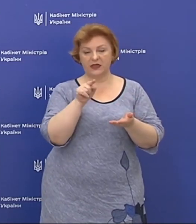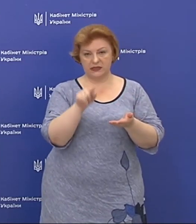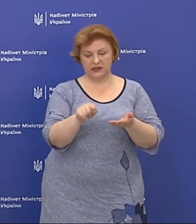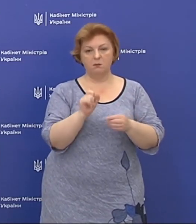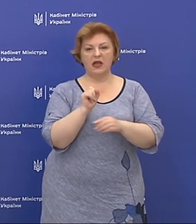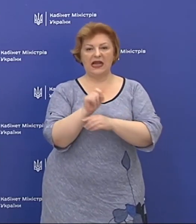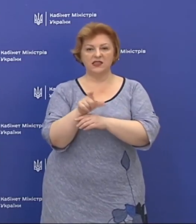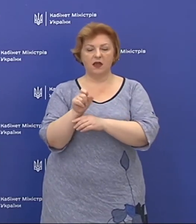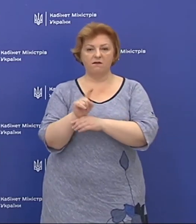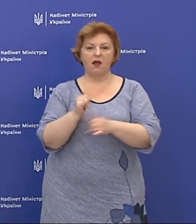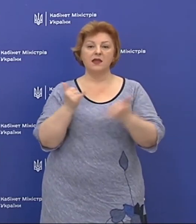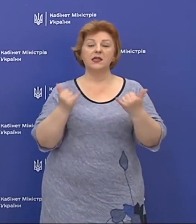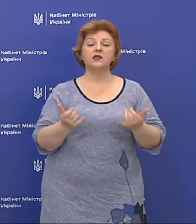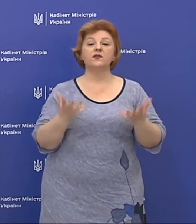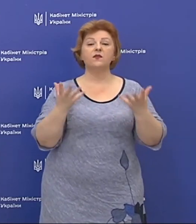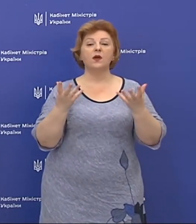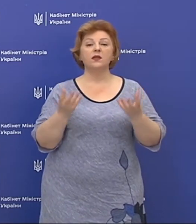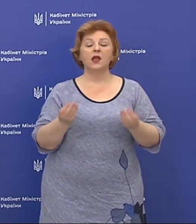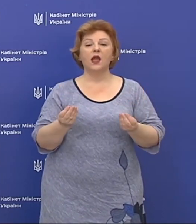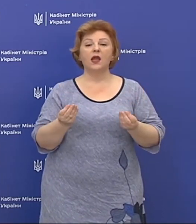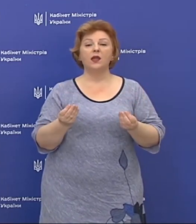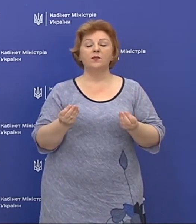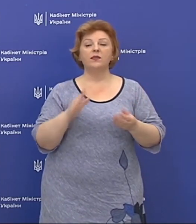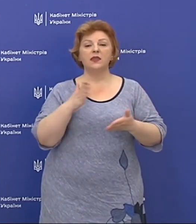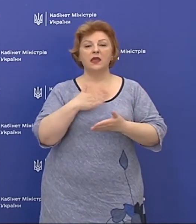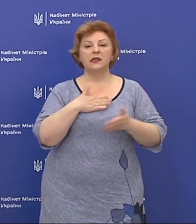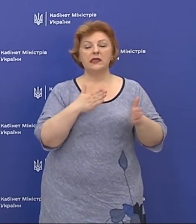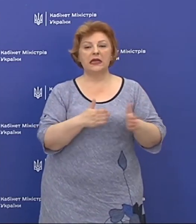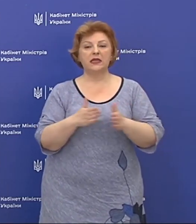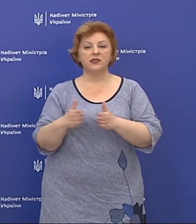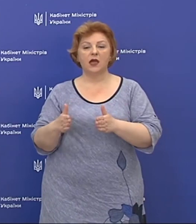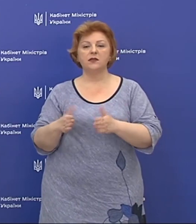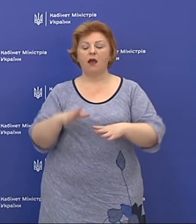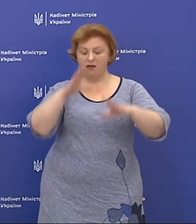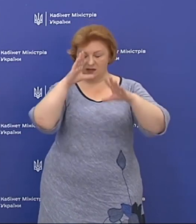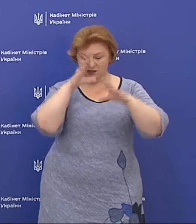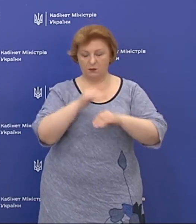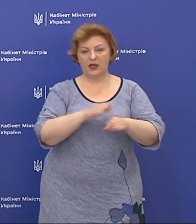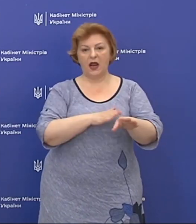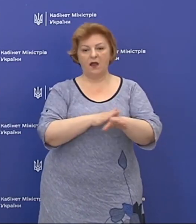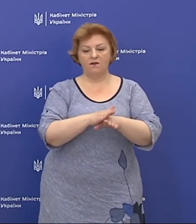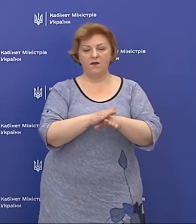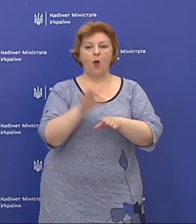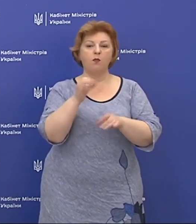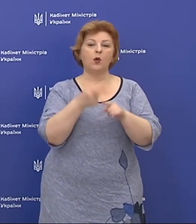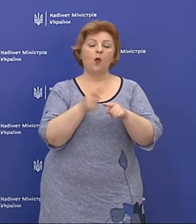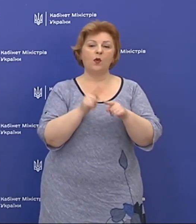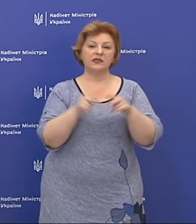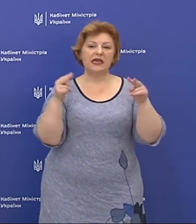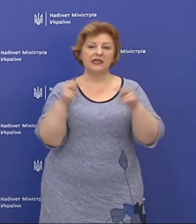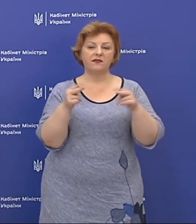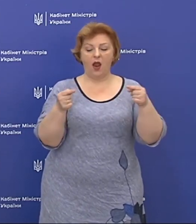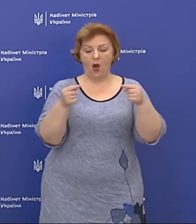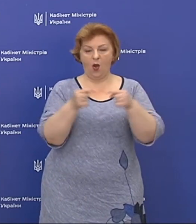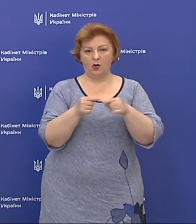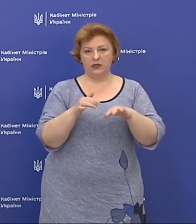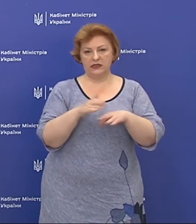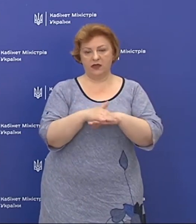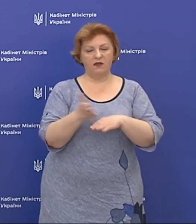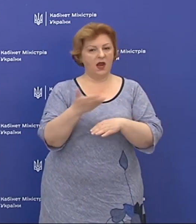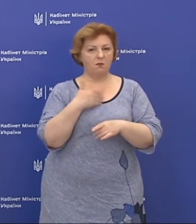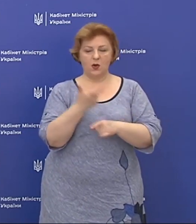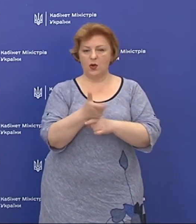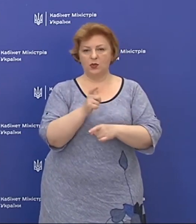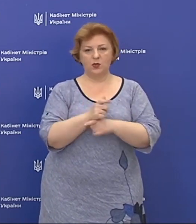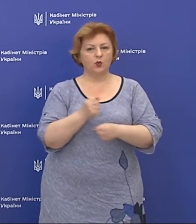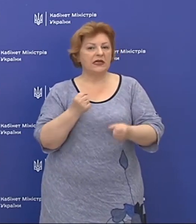завданням на сьогоднішній день наша система справляється, про це свідчать конкретні цифри. Ми дуже